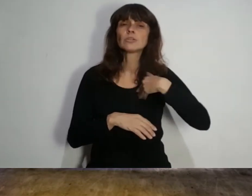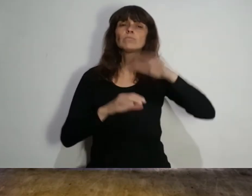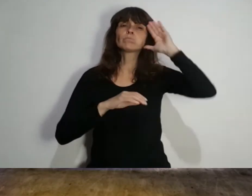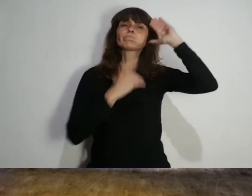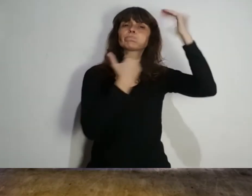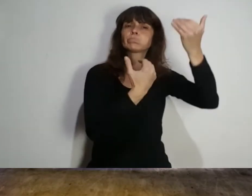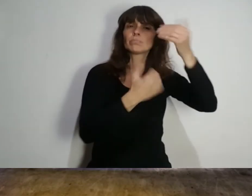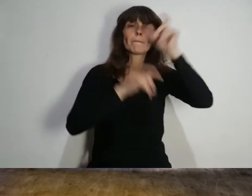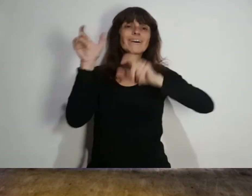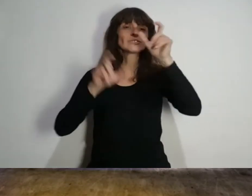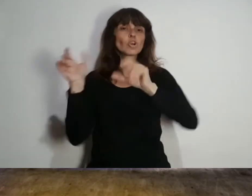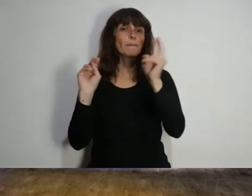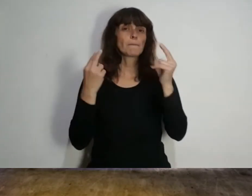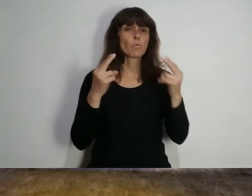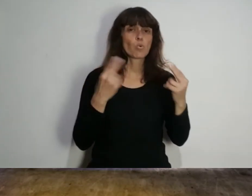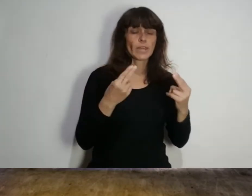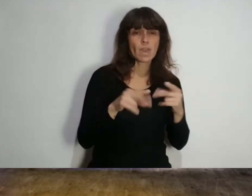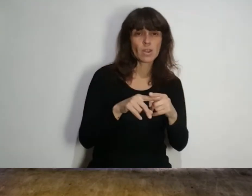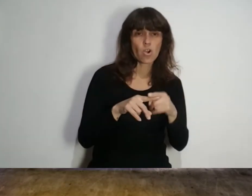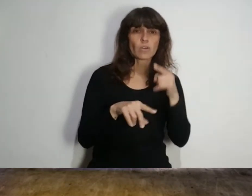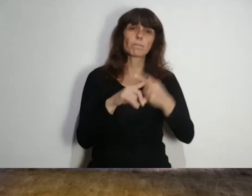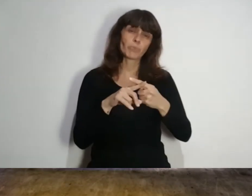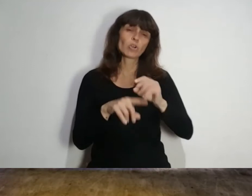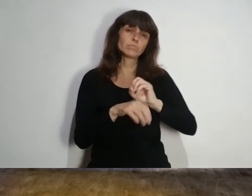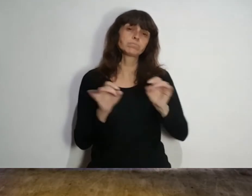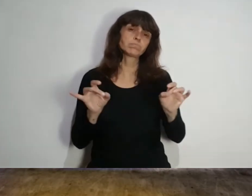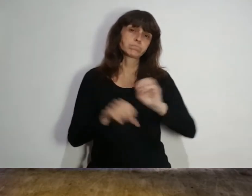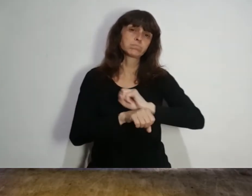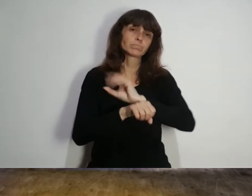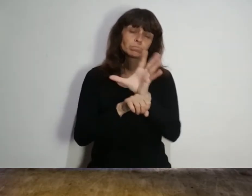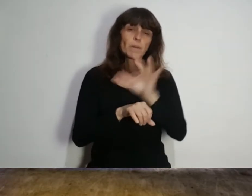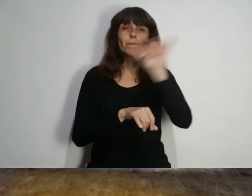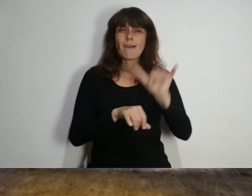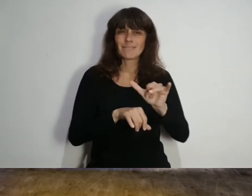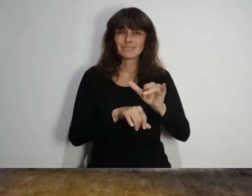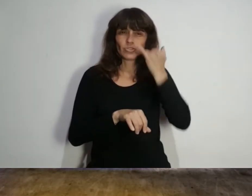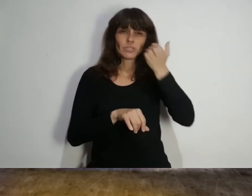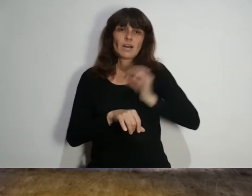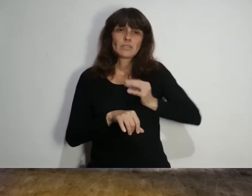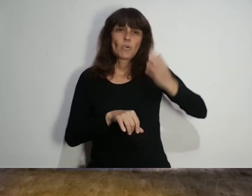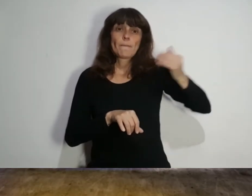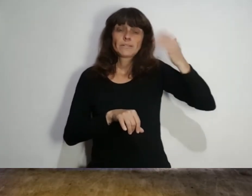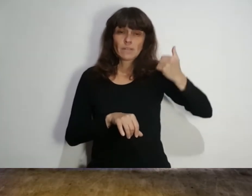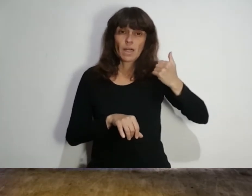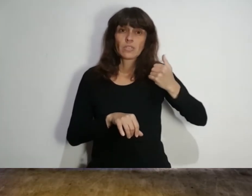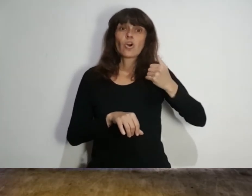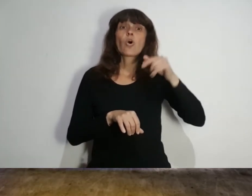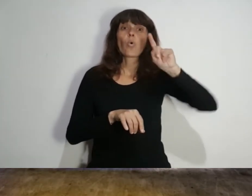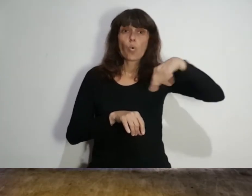viene se conmemorarán a las víctimas fatales que causó el virus en el país desde marzo de 2020 que